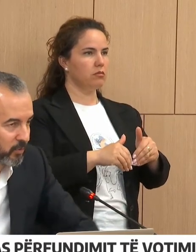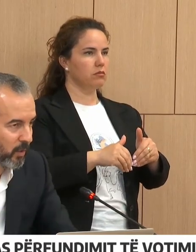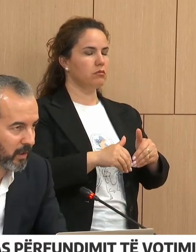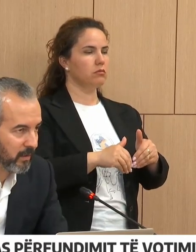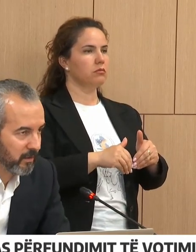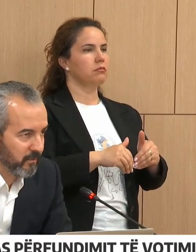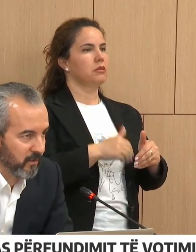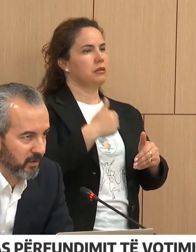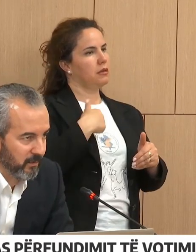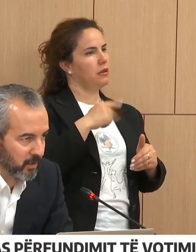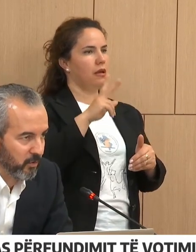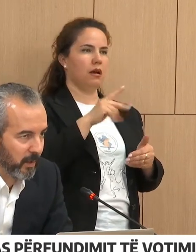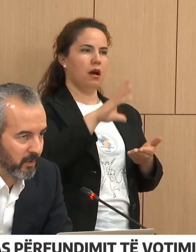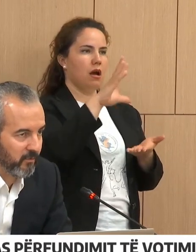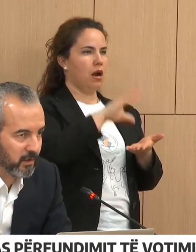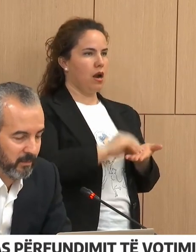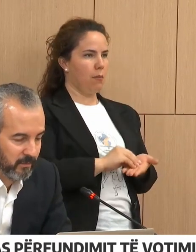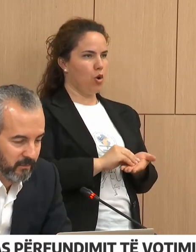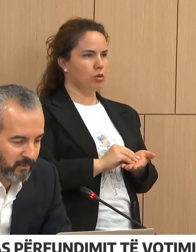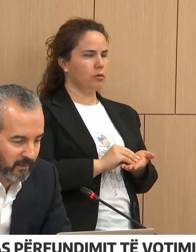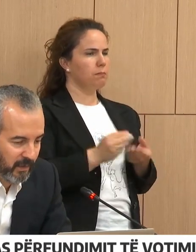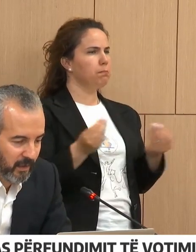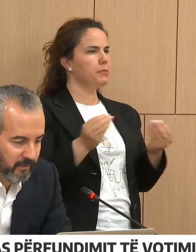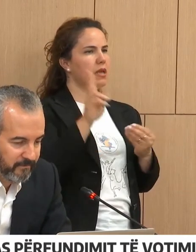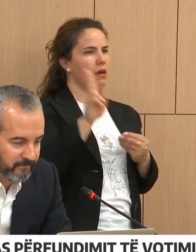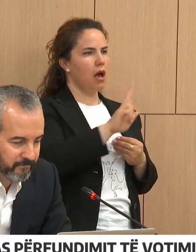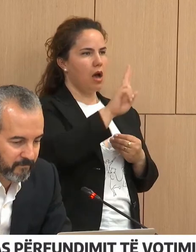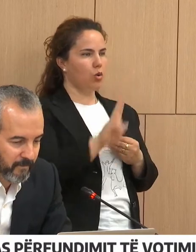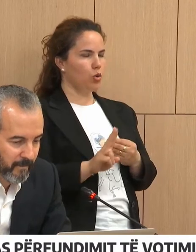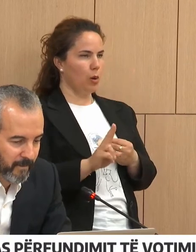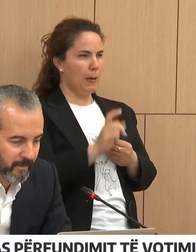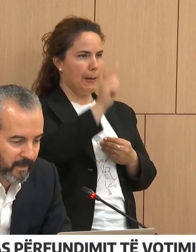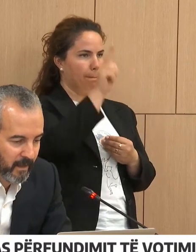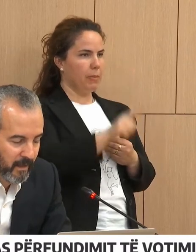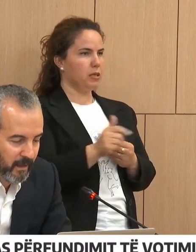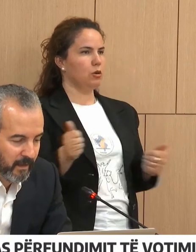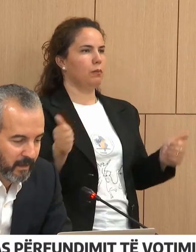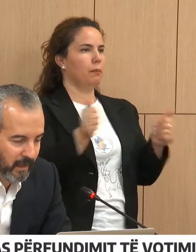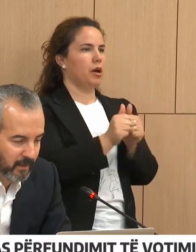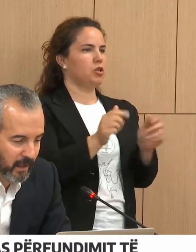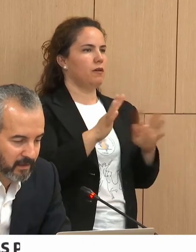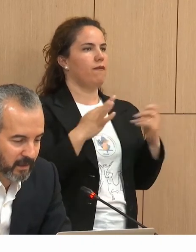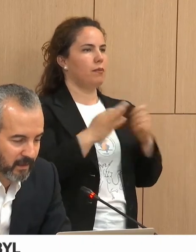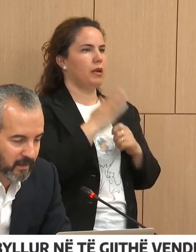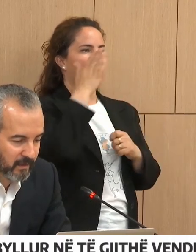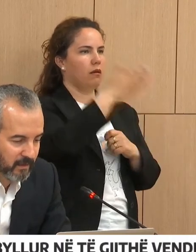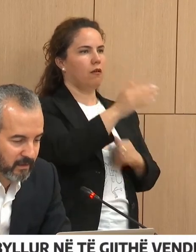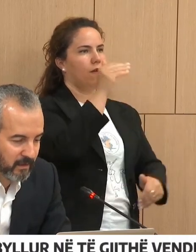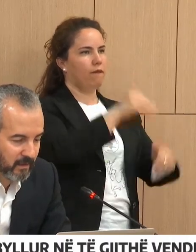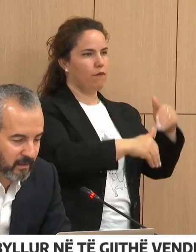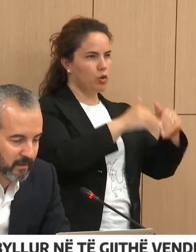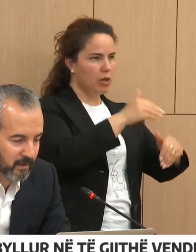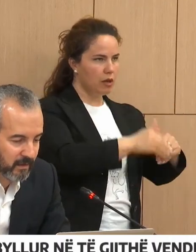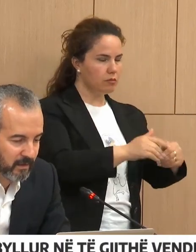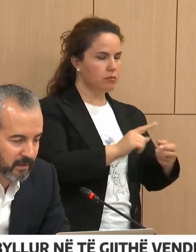raportuar votim në grupa apo votim familjarë. Në 4 raste,